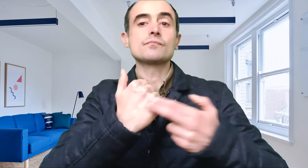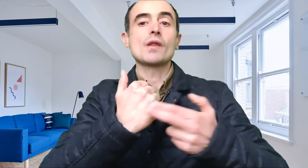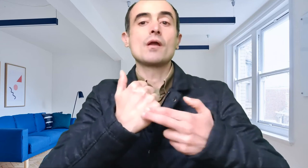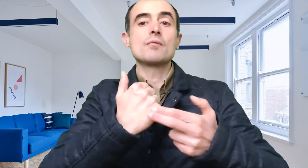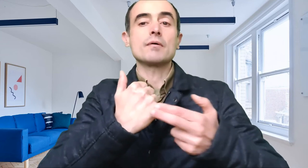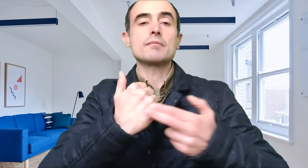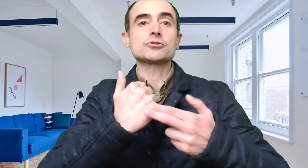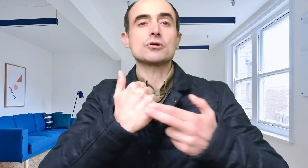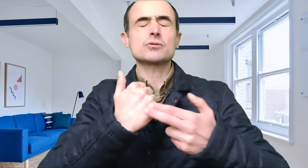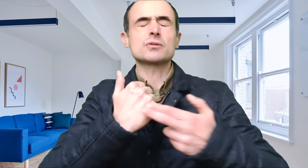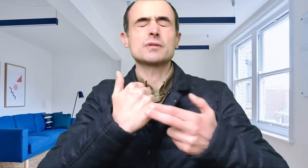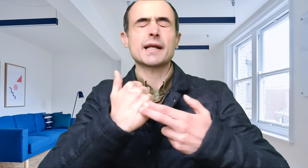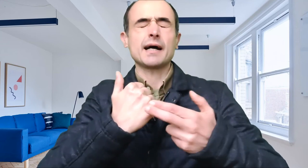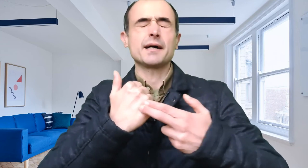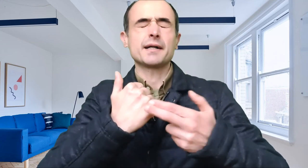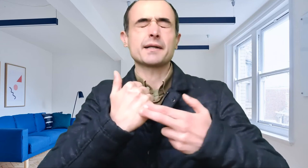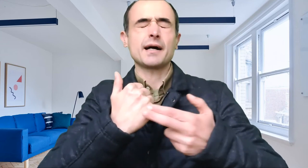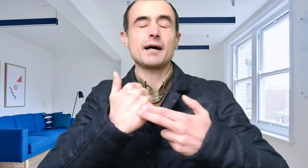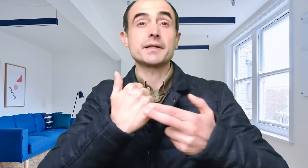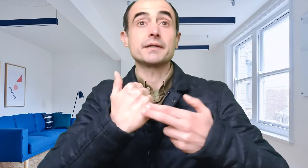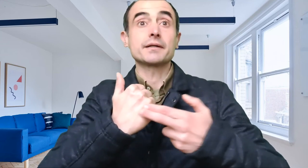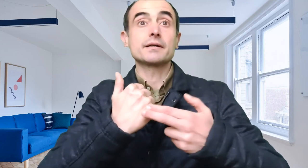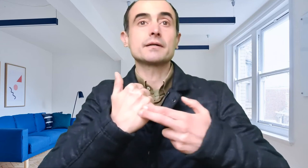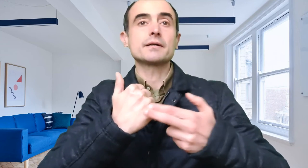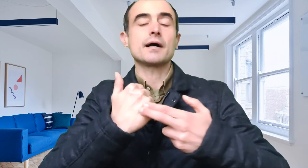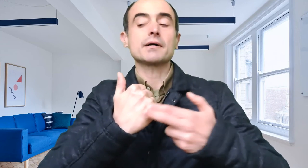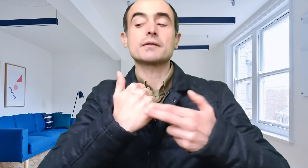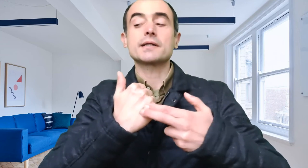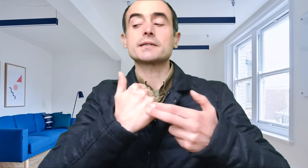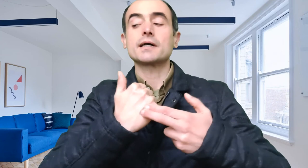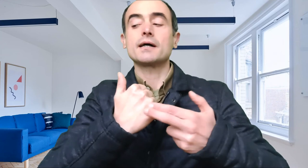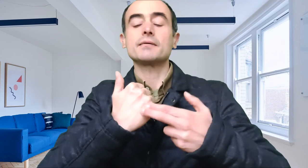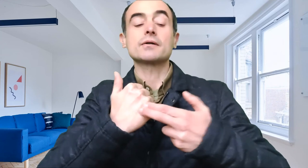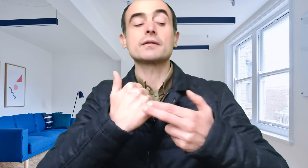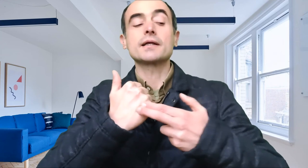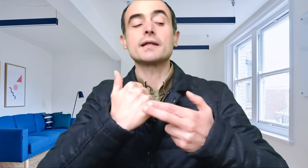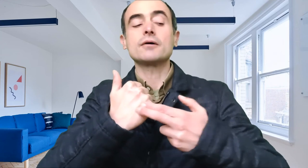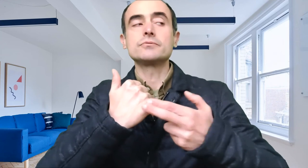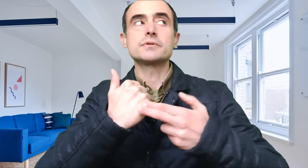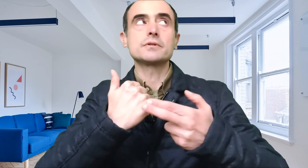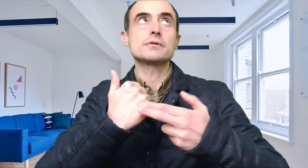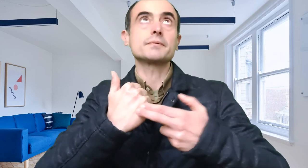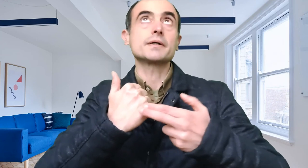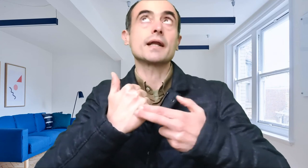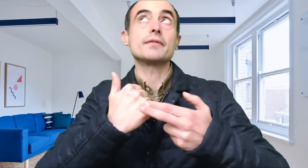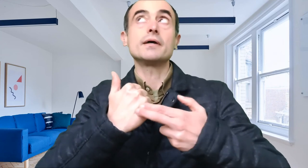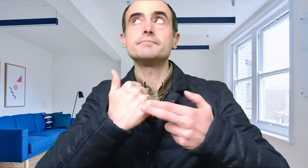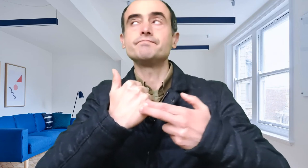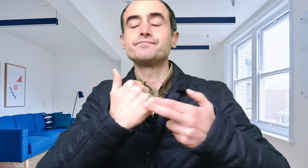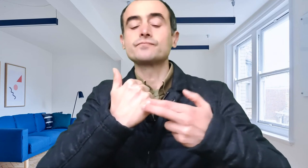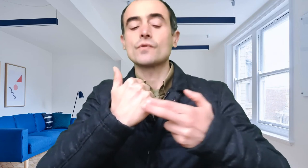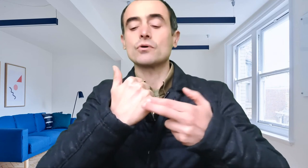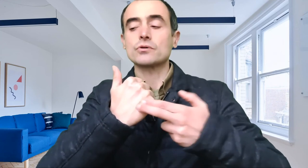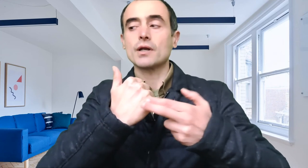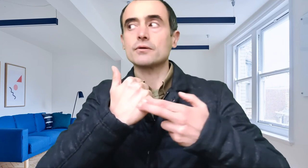movemos movemos movemos cerra abril abajo derecha abajo izquierda un círculo bien grande otro lado